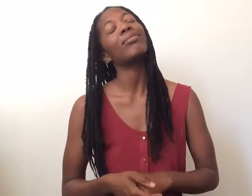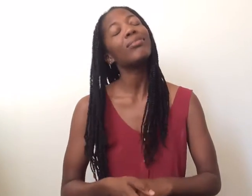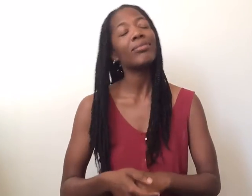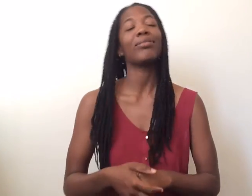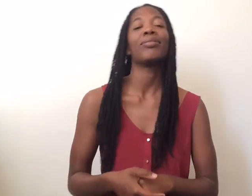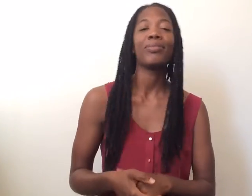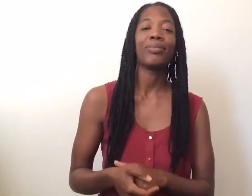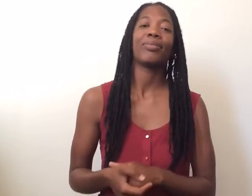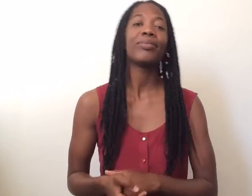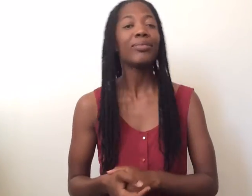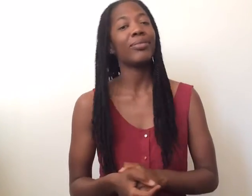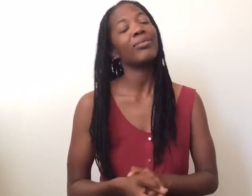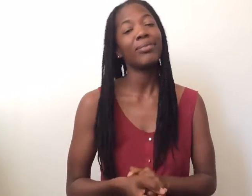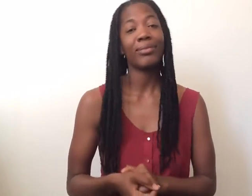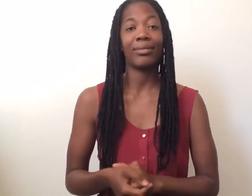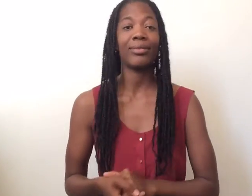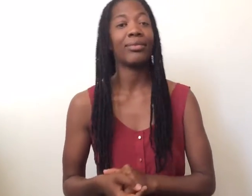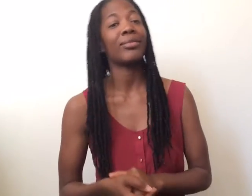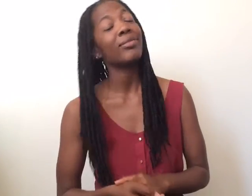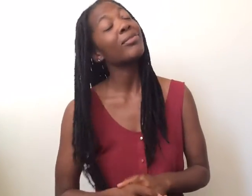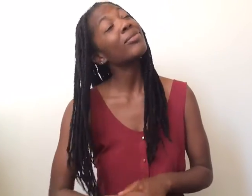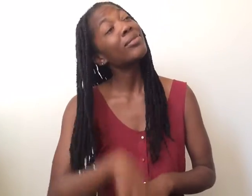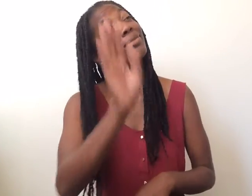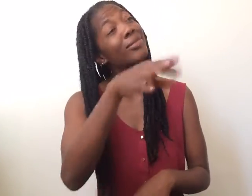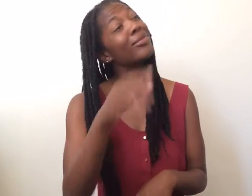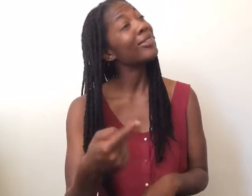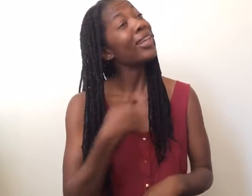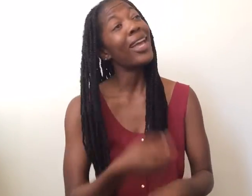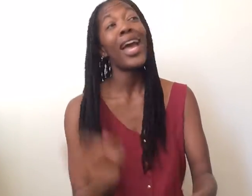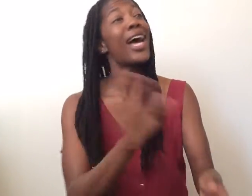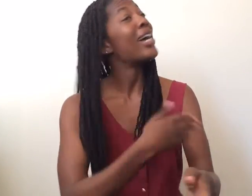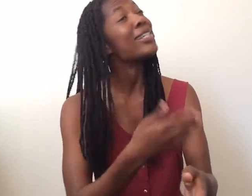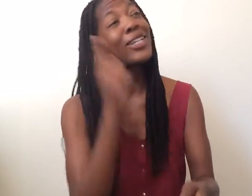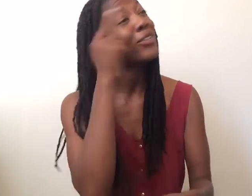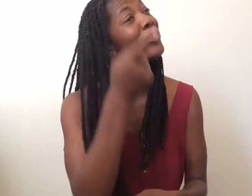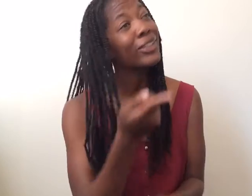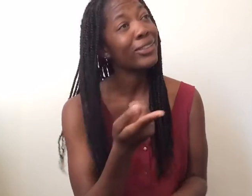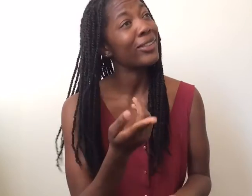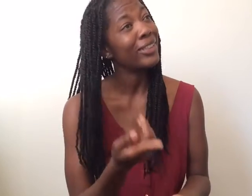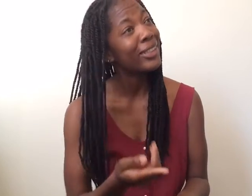estoy cantando